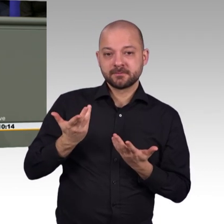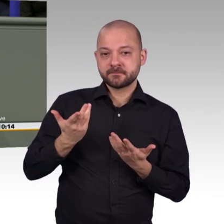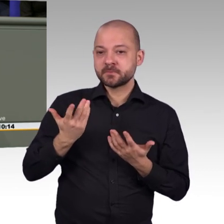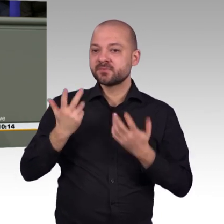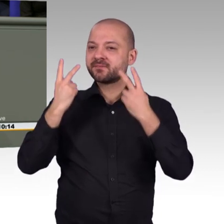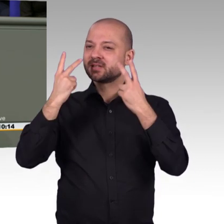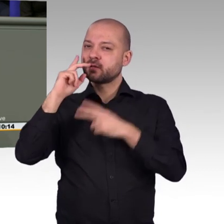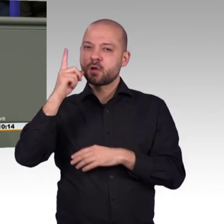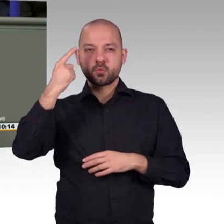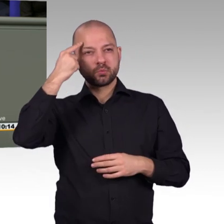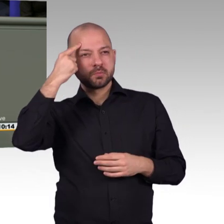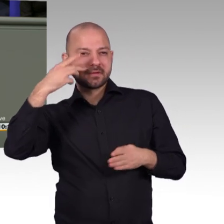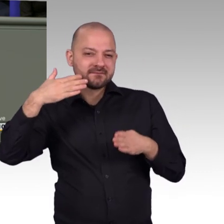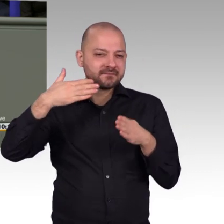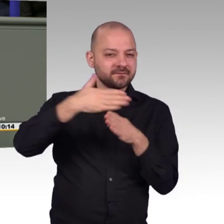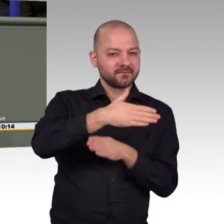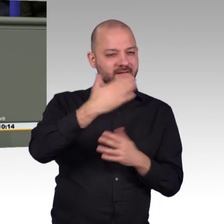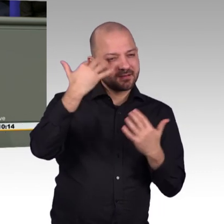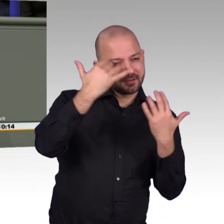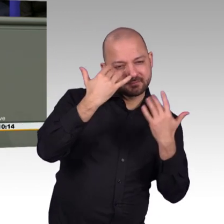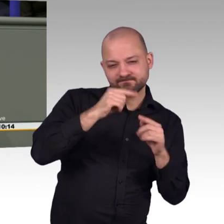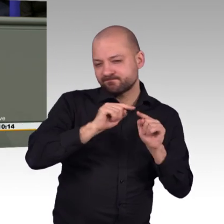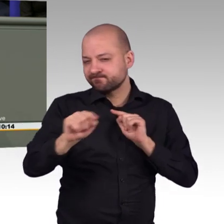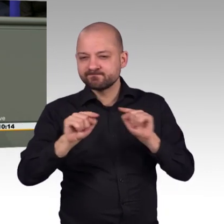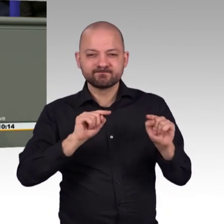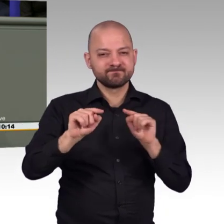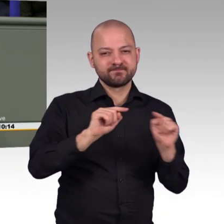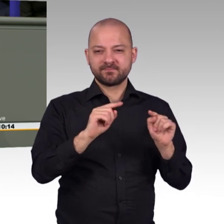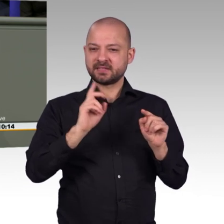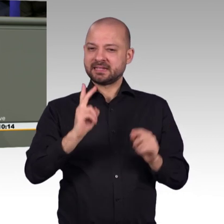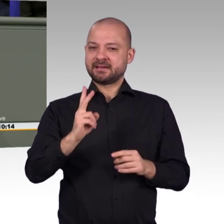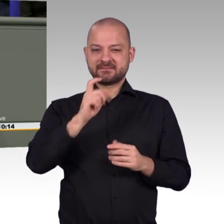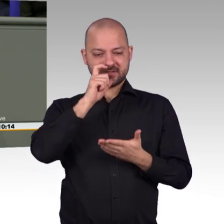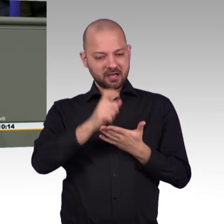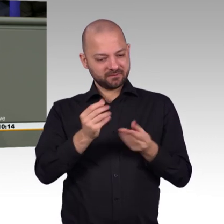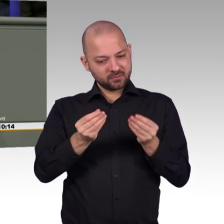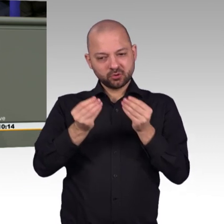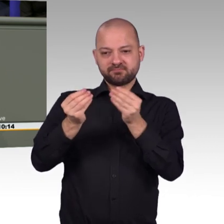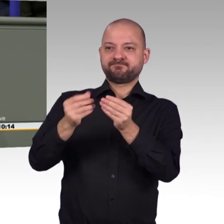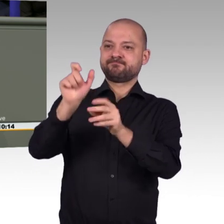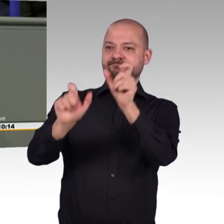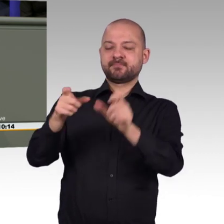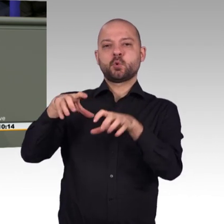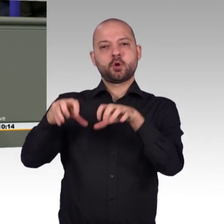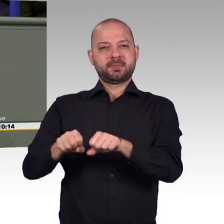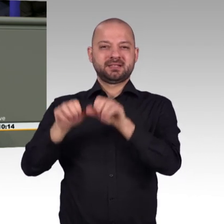Lastenheft vor. Jetzt heißt es schnellstmöglich, die Umsetzungsschritte detailliert darzustellen und zügig umzusetzen.